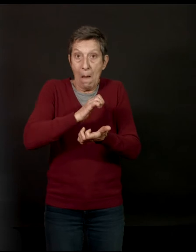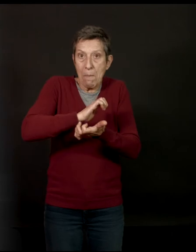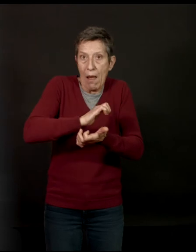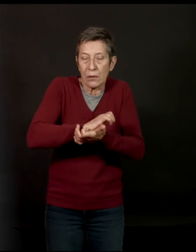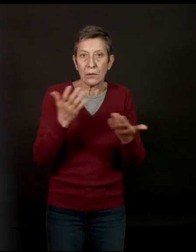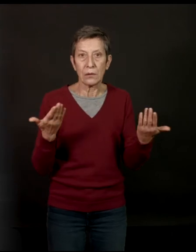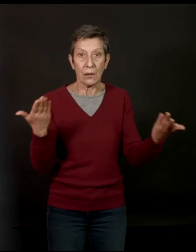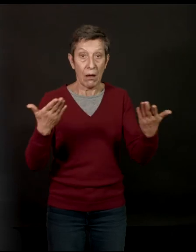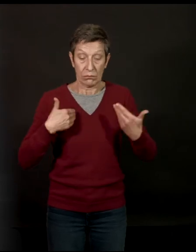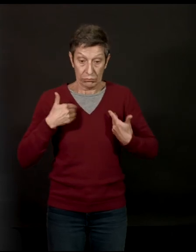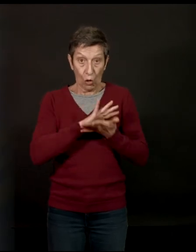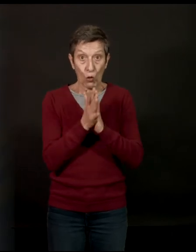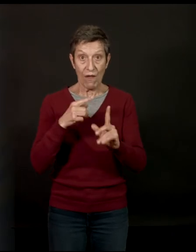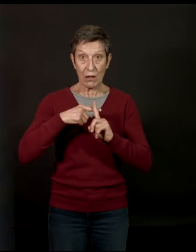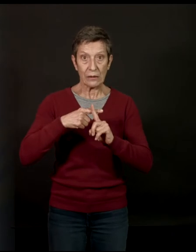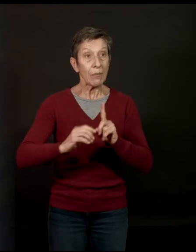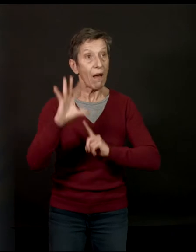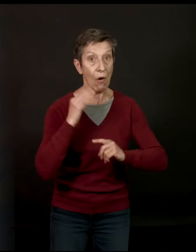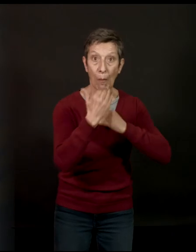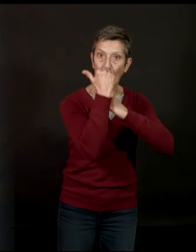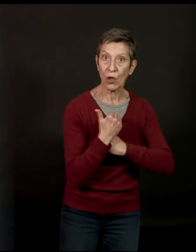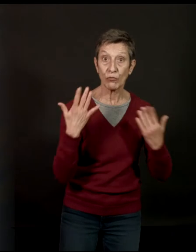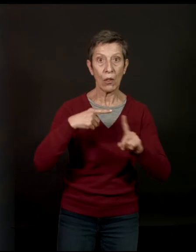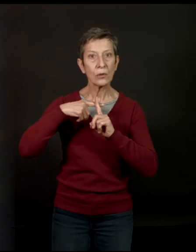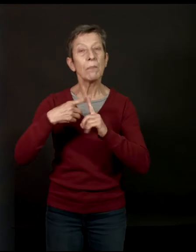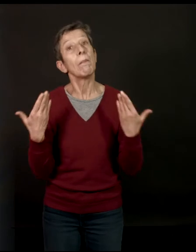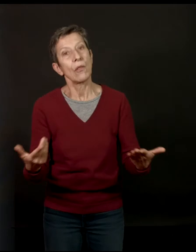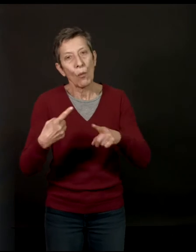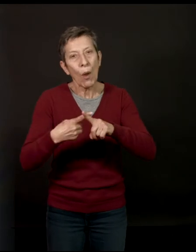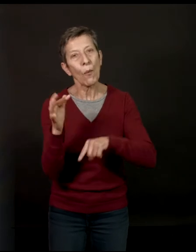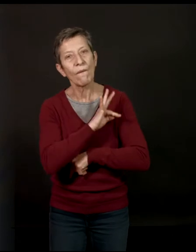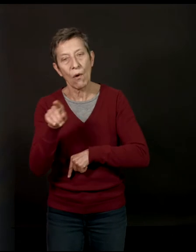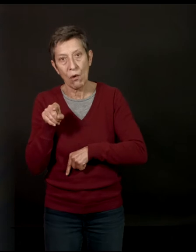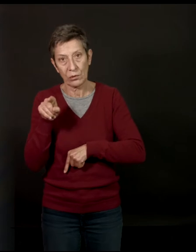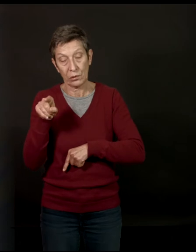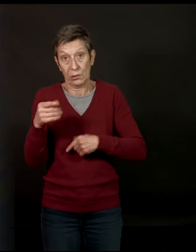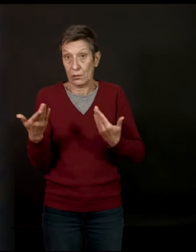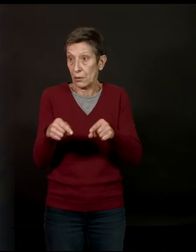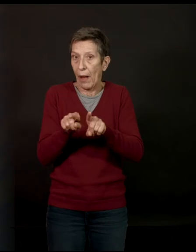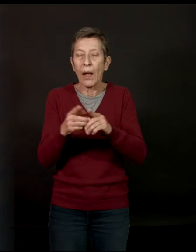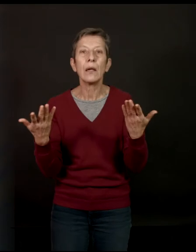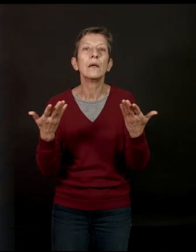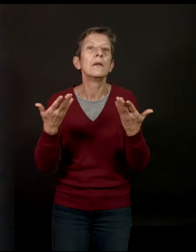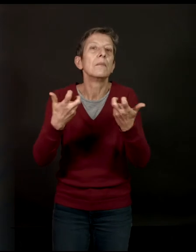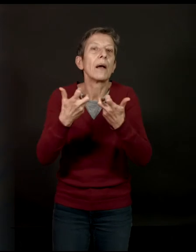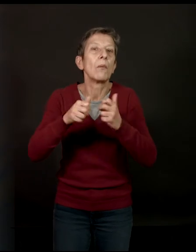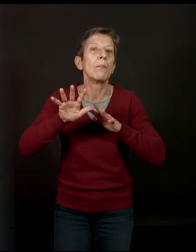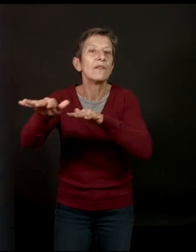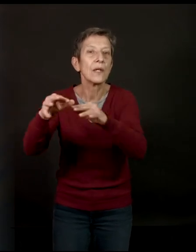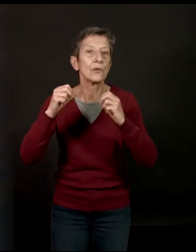non plus comme une protection. Et petit à petit, en France, c'est devenu ça aussi. C'est-à-dire que, pour la première fois, lors des manifestations gilets jaunes, par exemple, j'ai